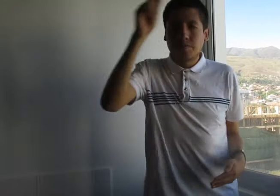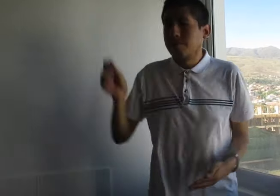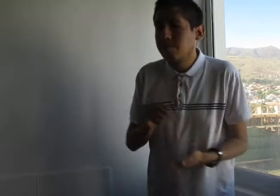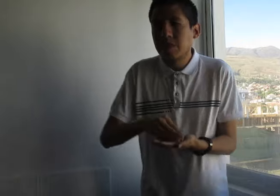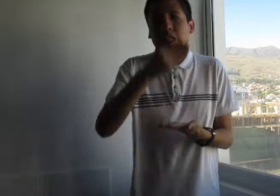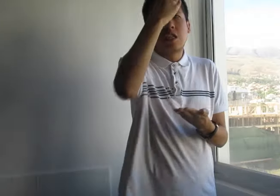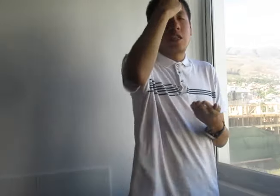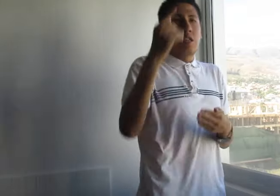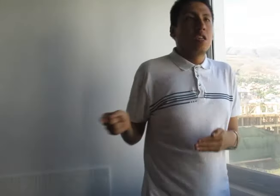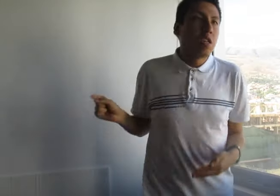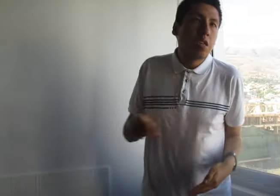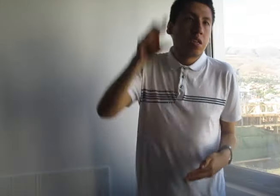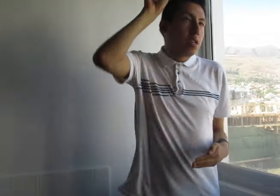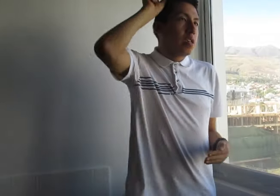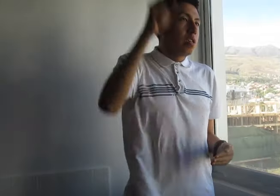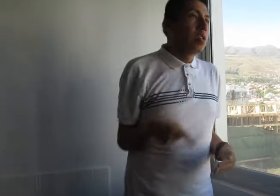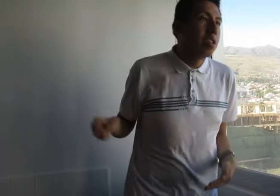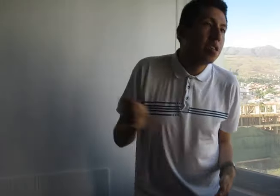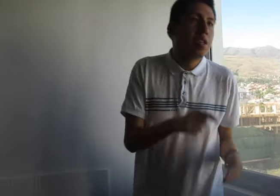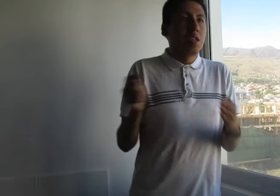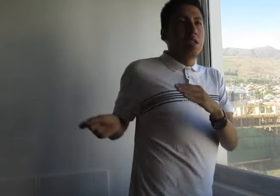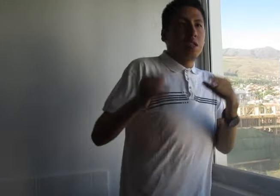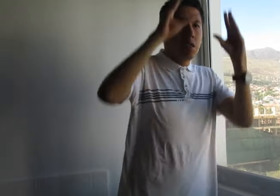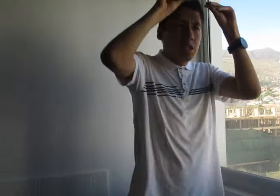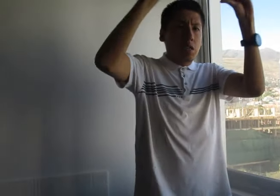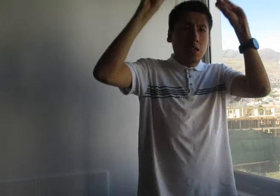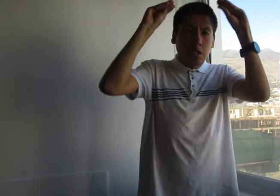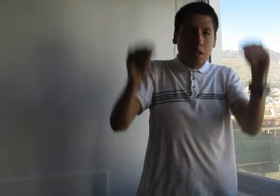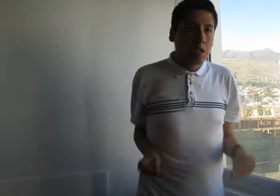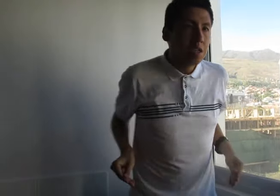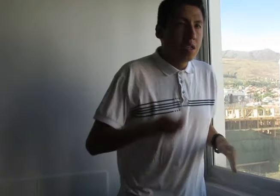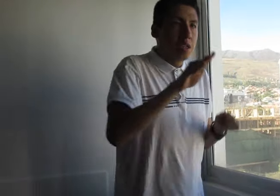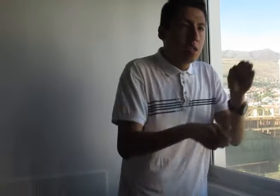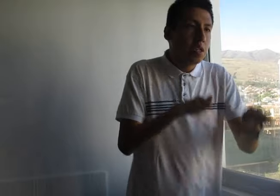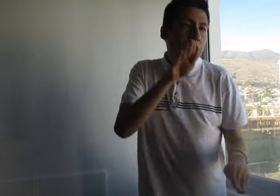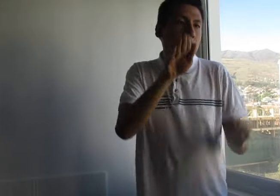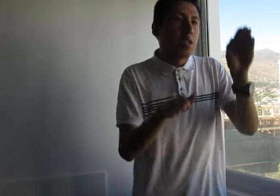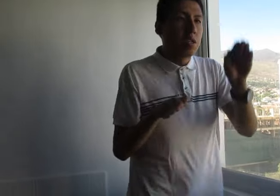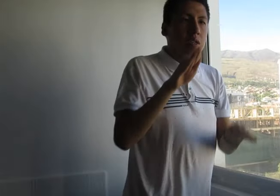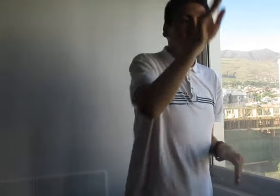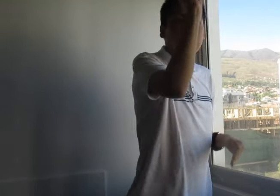que todo eso me enseñe el camino que llevo a ti.